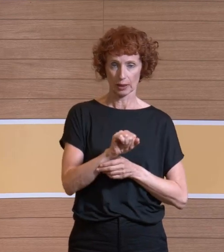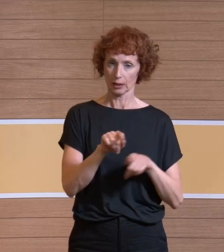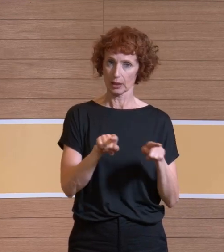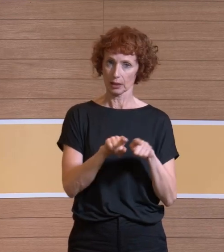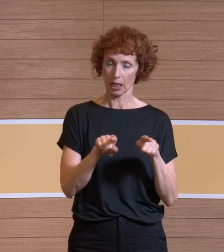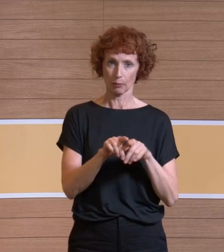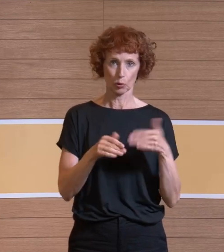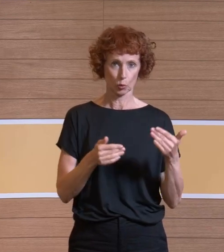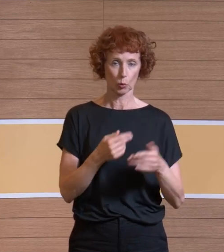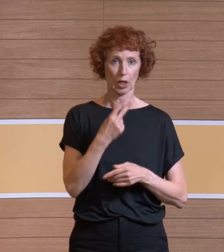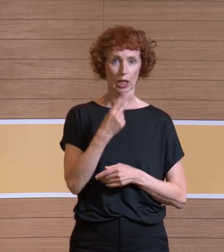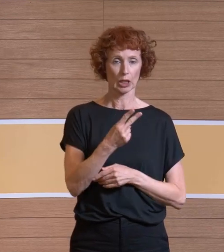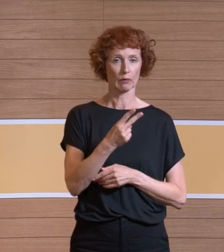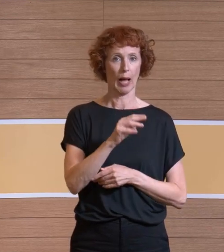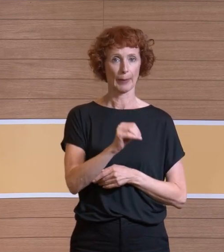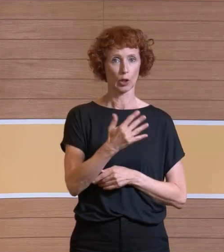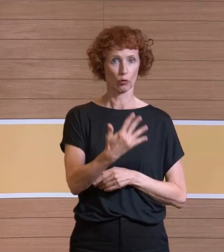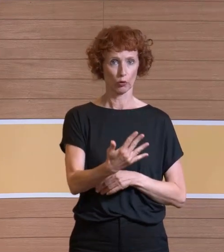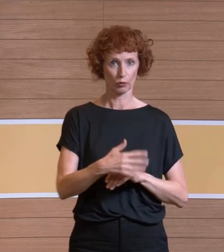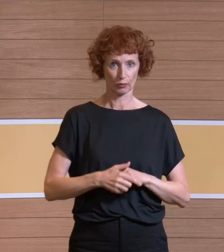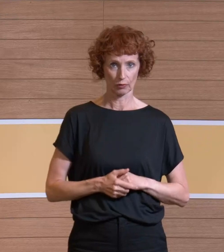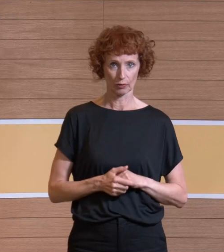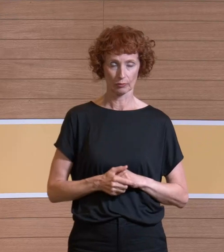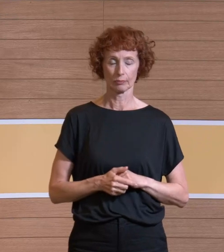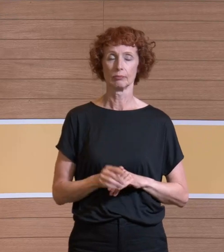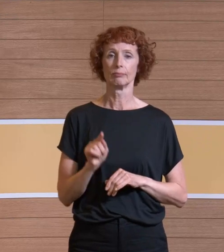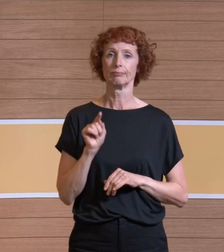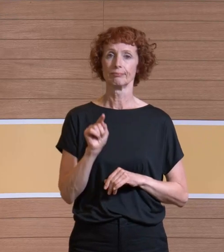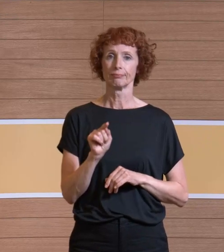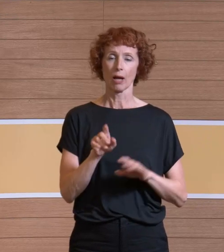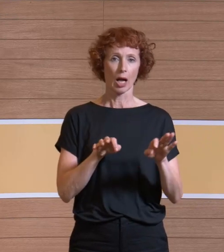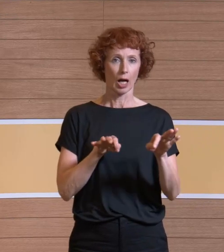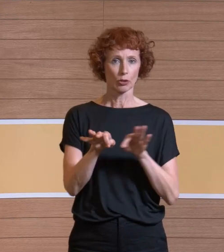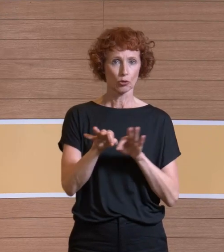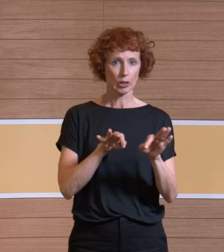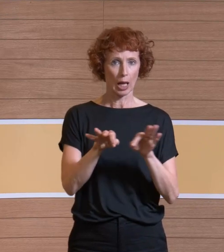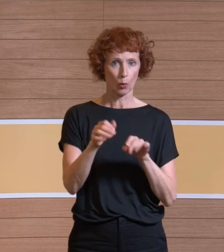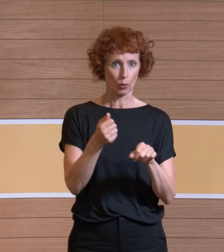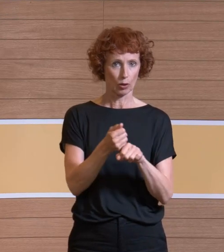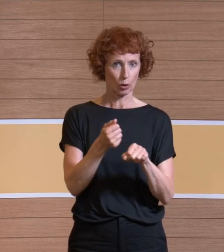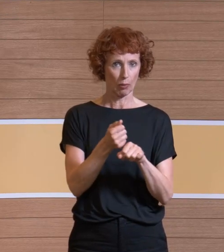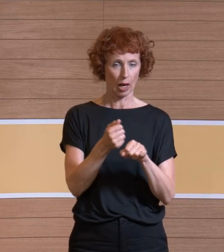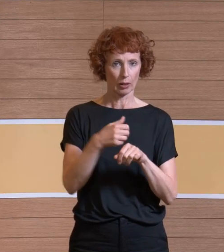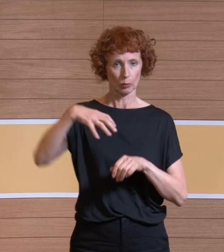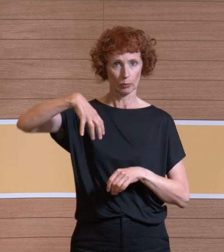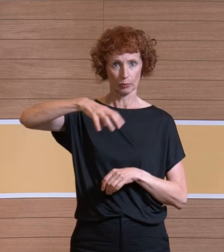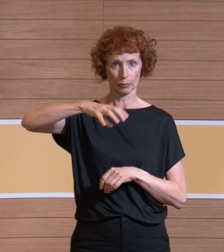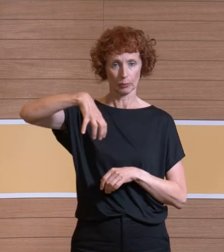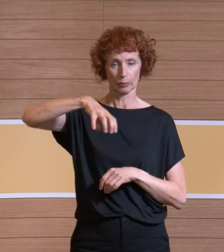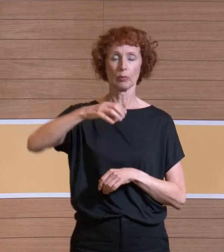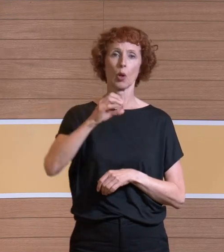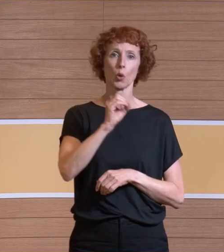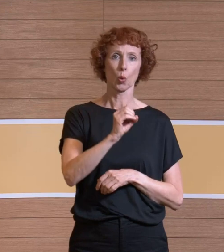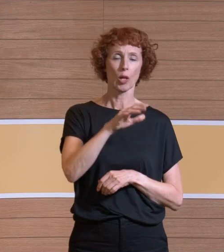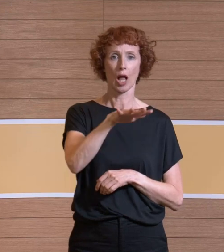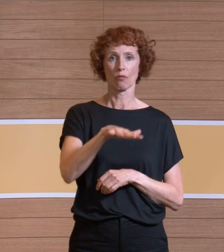auch auf 2,05 Und dort haben wir halt Einstellungen gehabt oder Neigungswinkel von 0,15 und